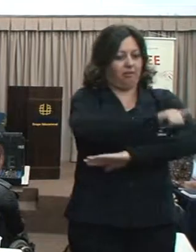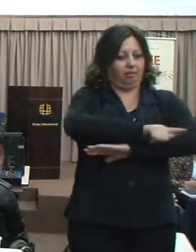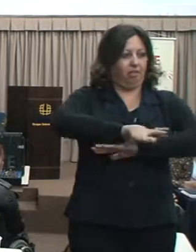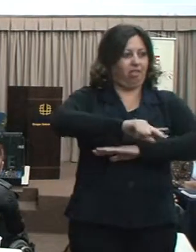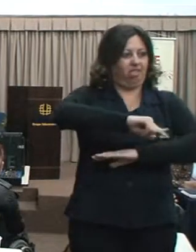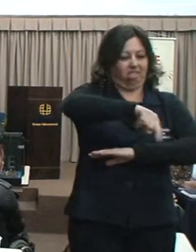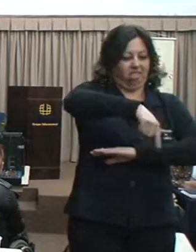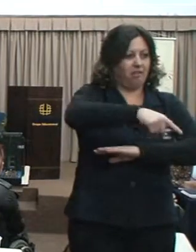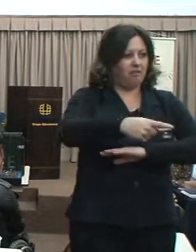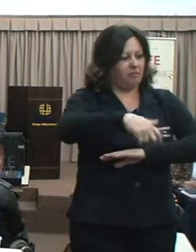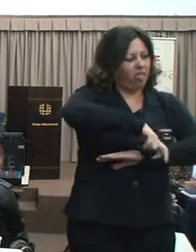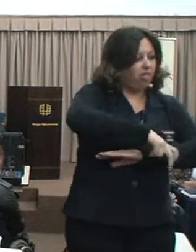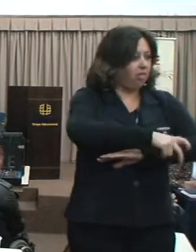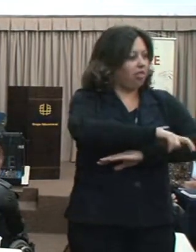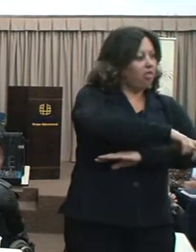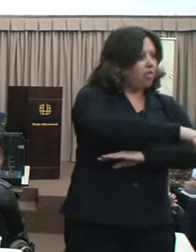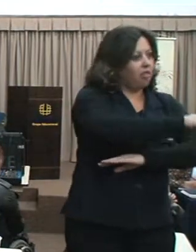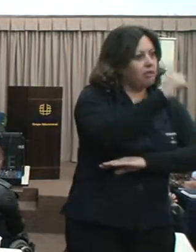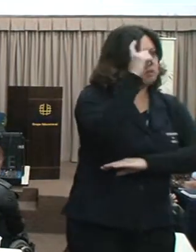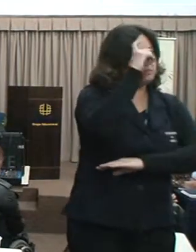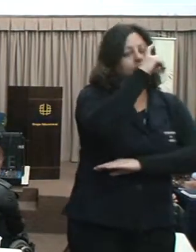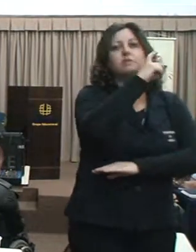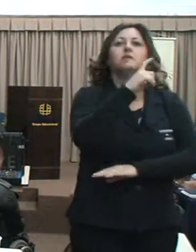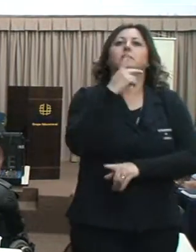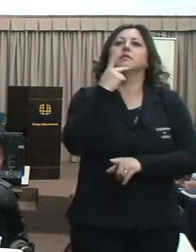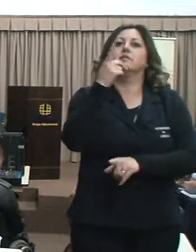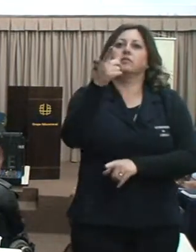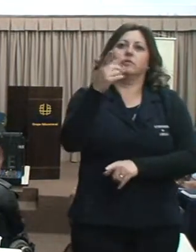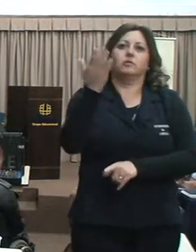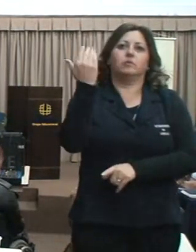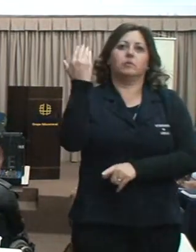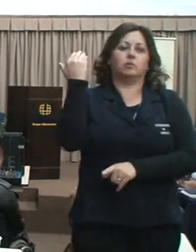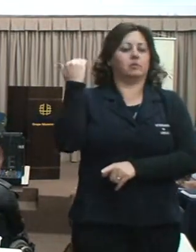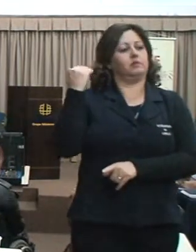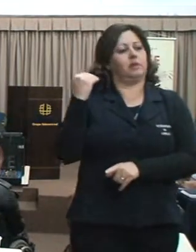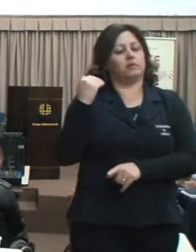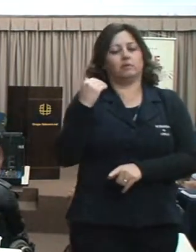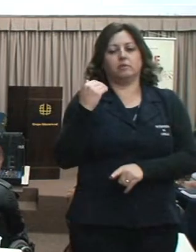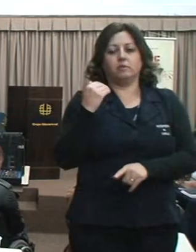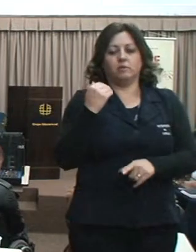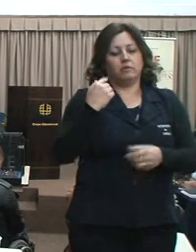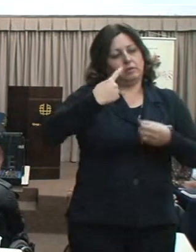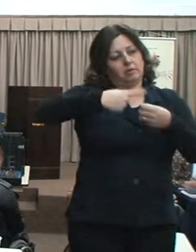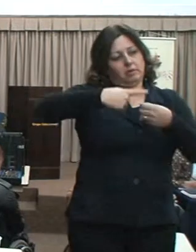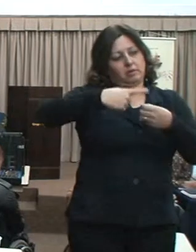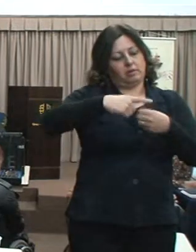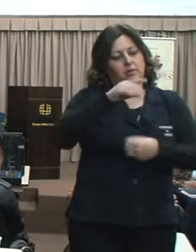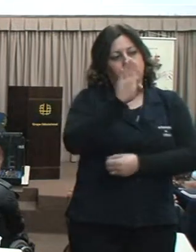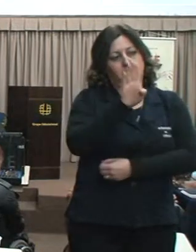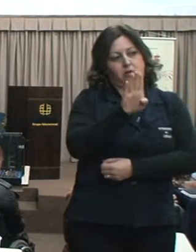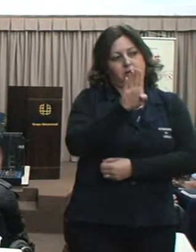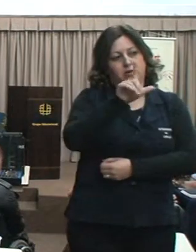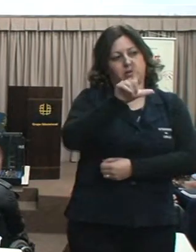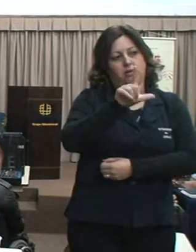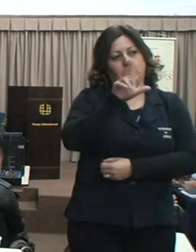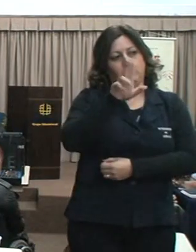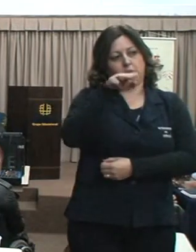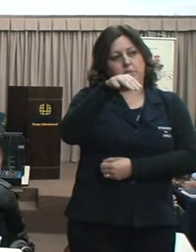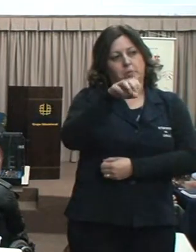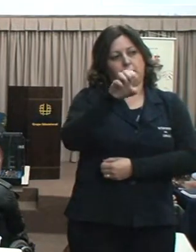lá da prefeitura de Blumenau, quando fizeram o programa Século XXI, e trabalhei com indústrias